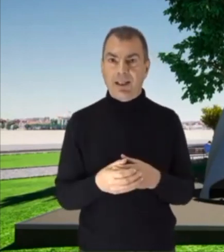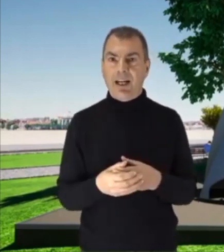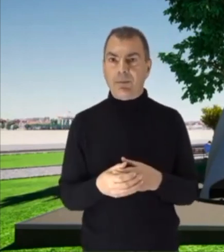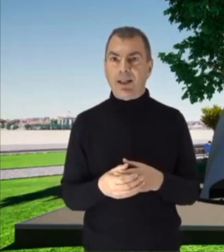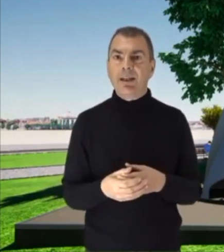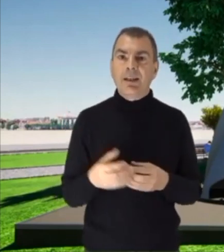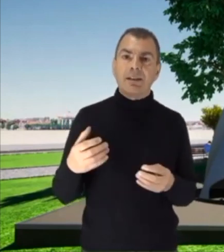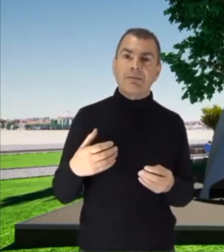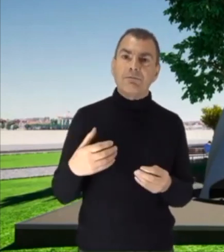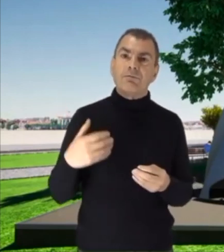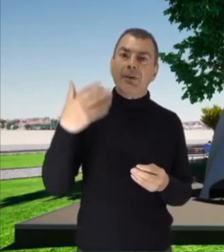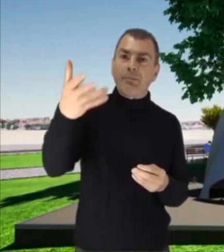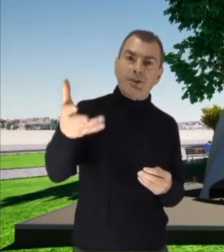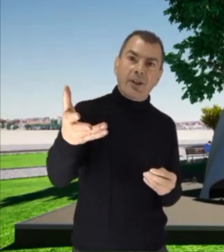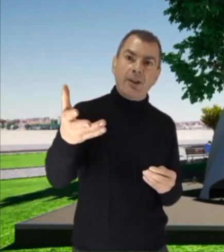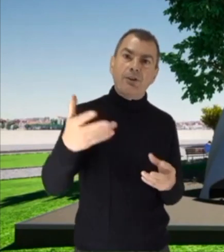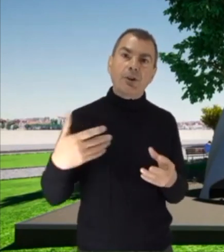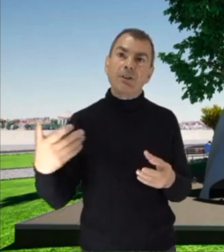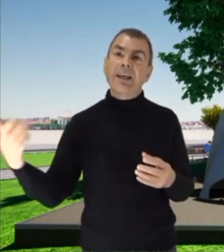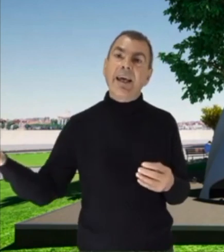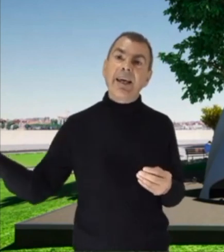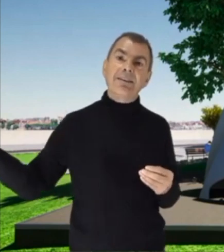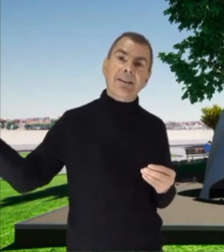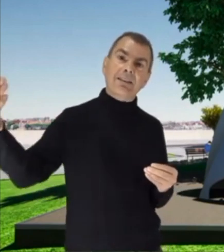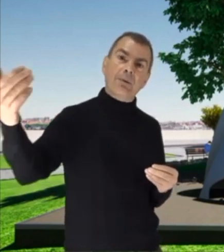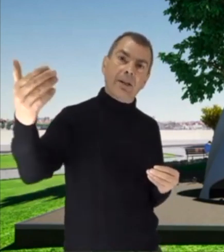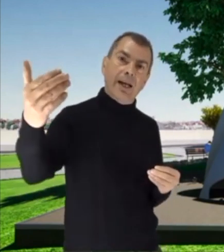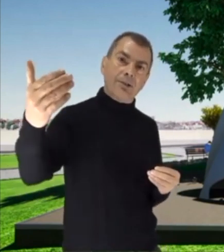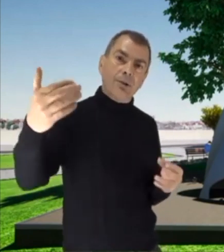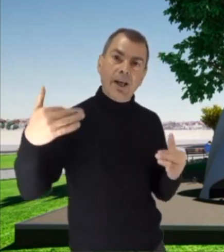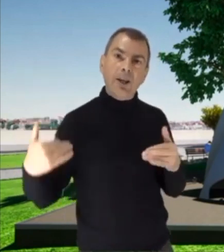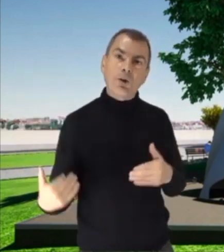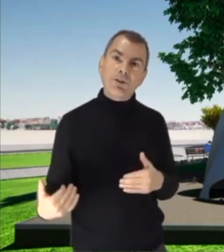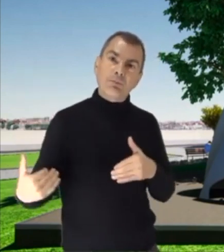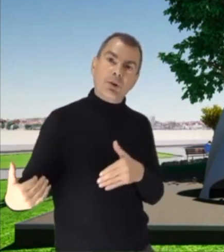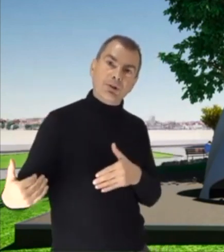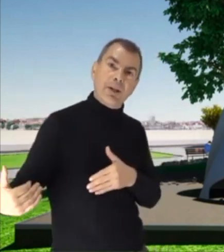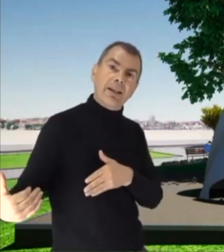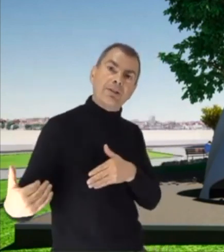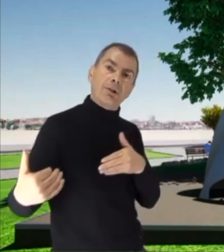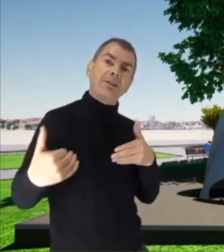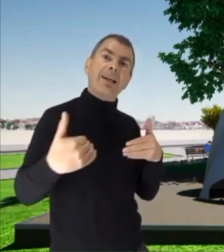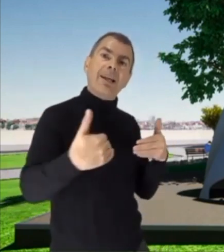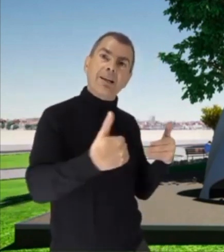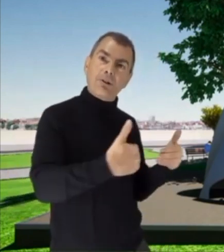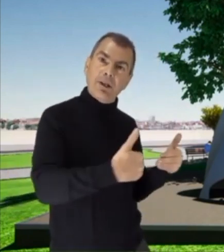telecamera, la persona che ho di fronte entra da un lato e io mi sposto ed entro dall'altro